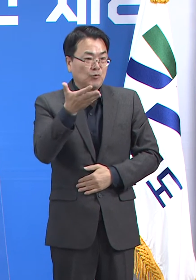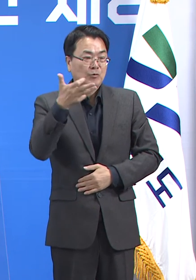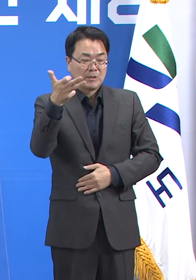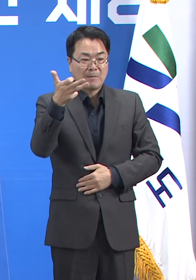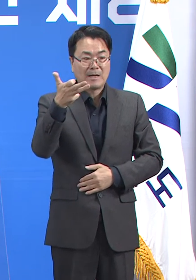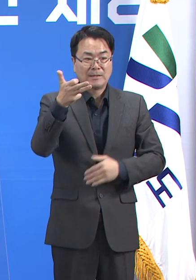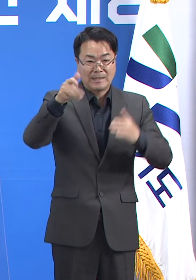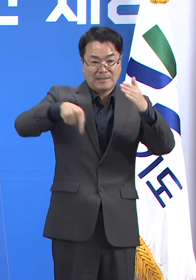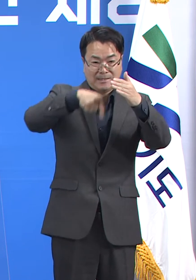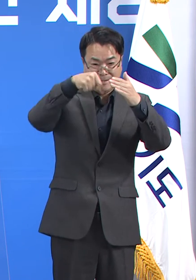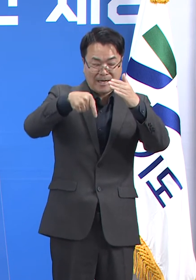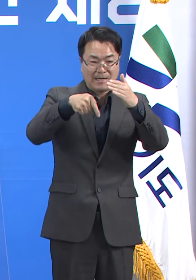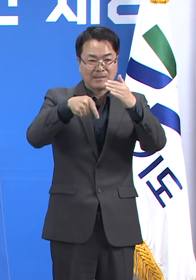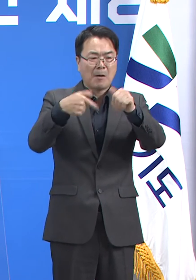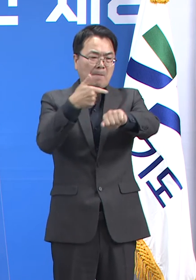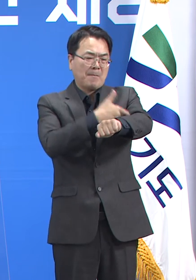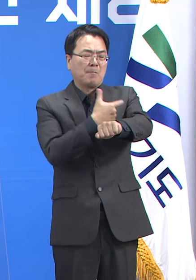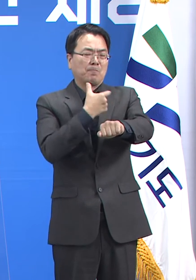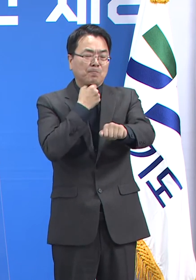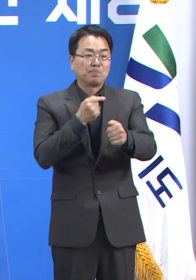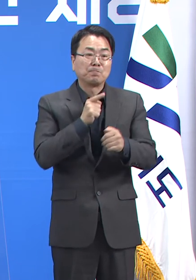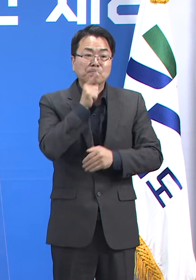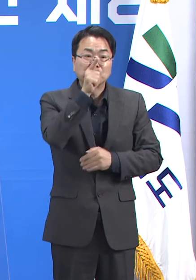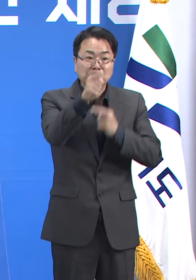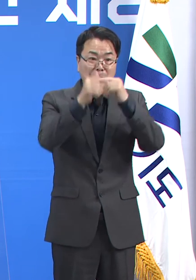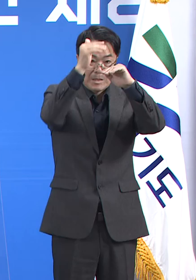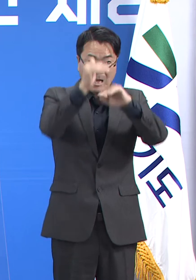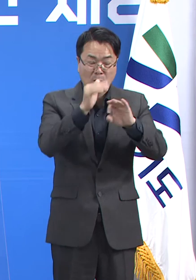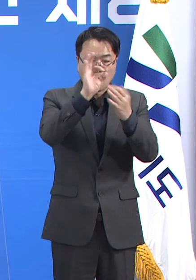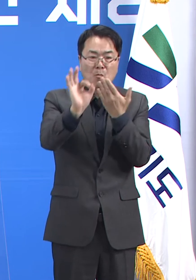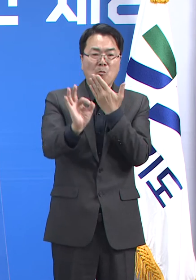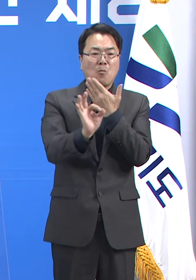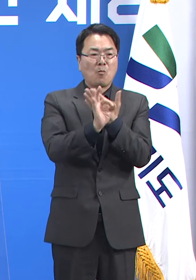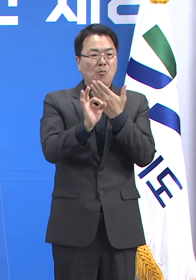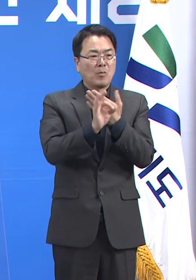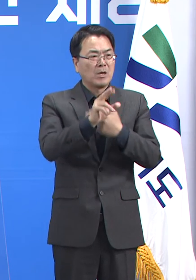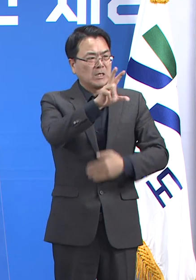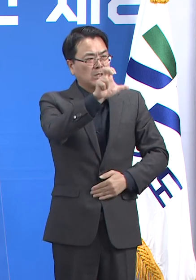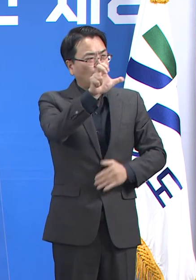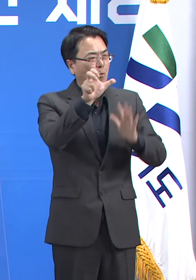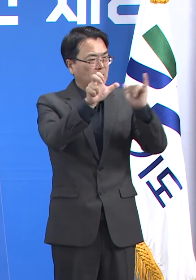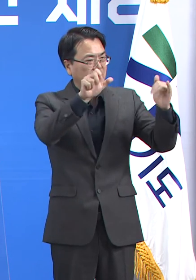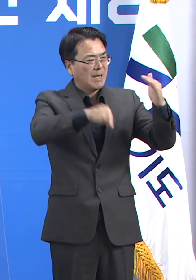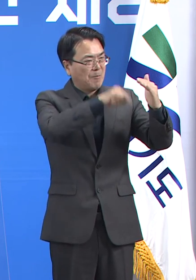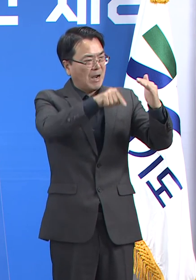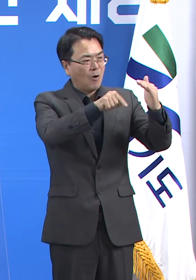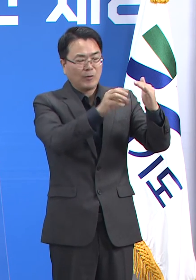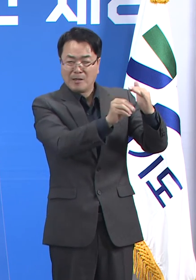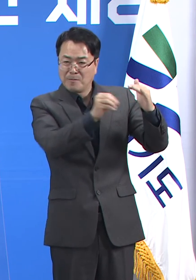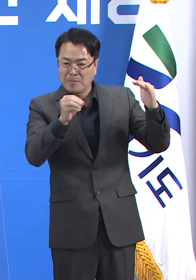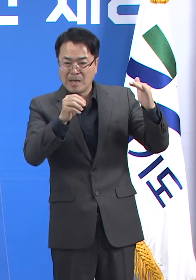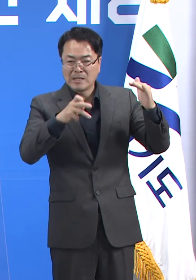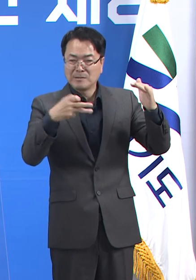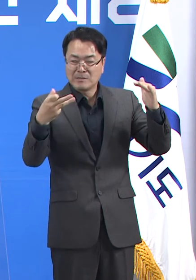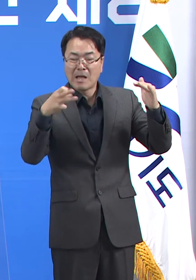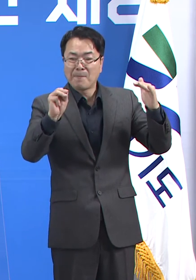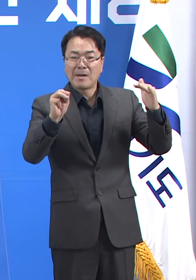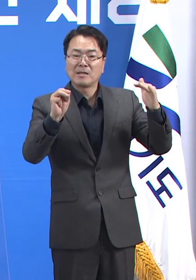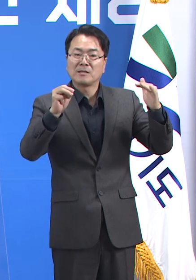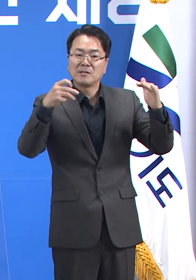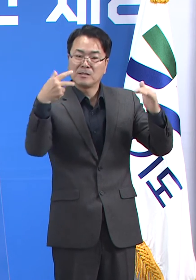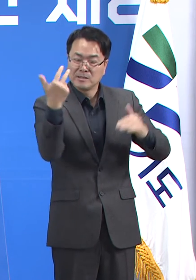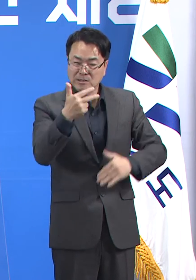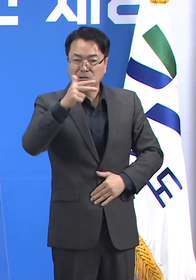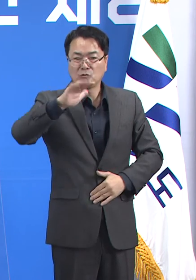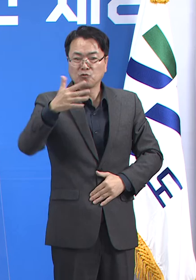대상 백신 예방접종 예약에는 도내 대상자 25만 707명 중 13만 6